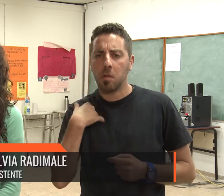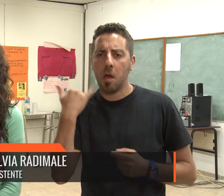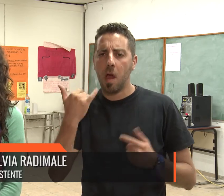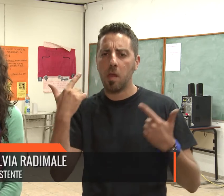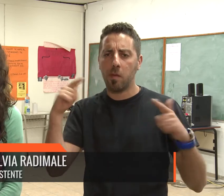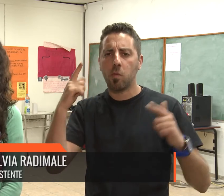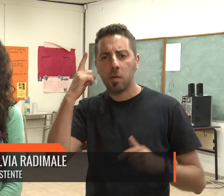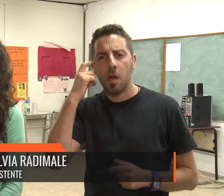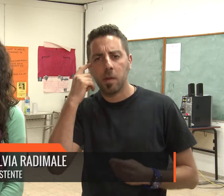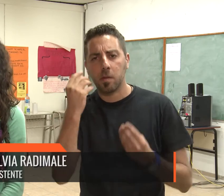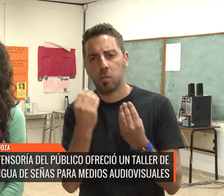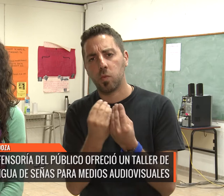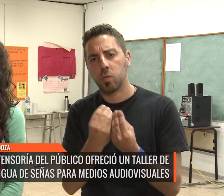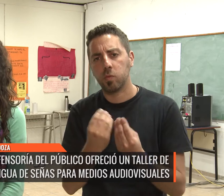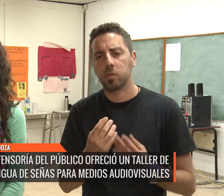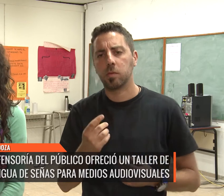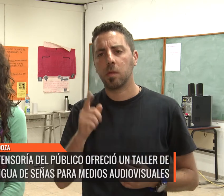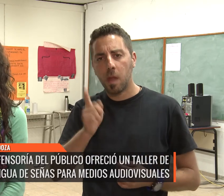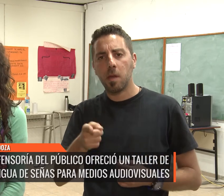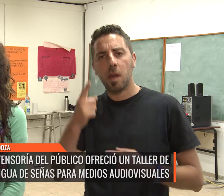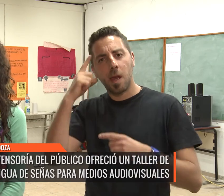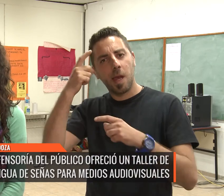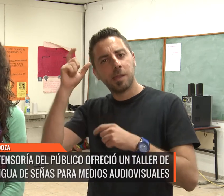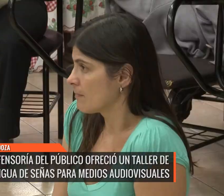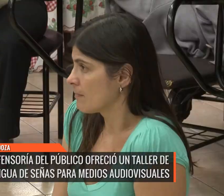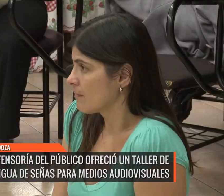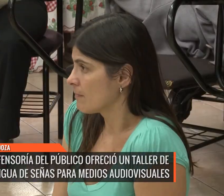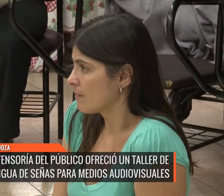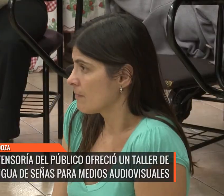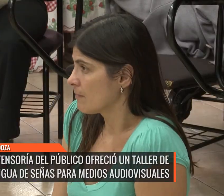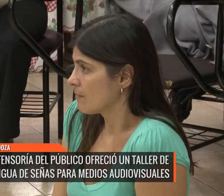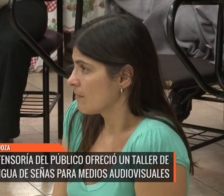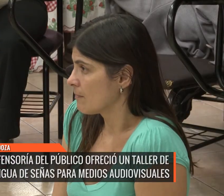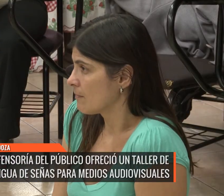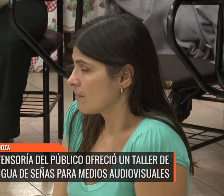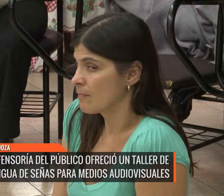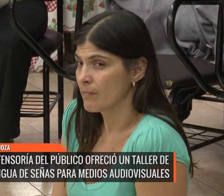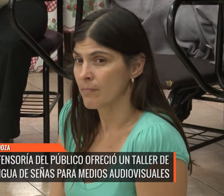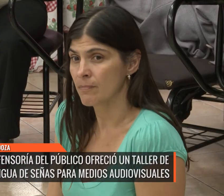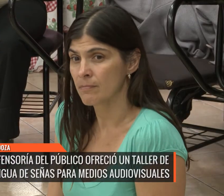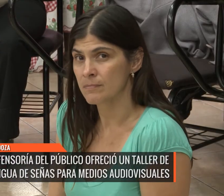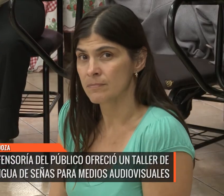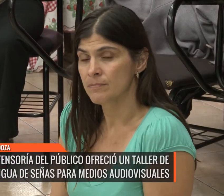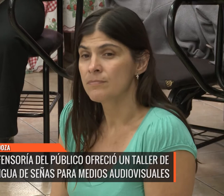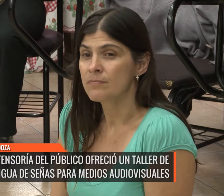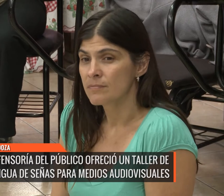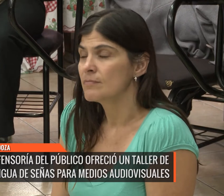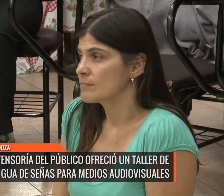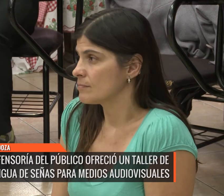Principalmente el aprender y el compartir experiencias con personas de otras provincias, el enriquecerme con esos